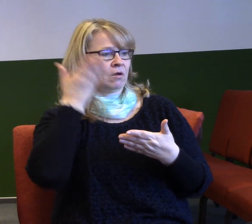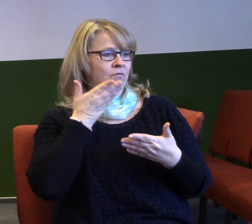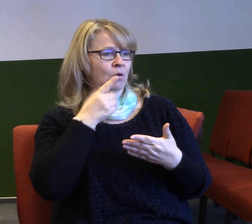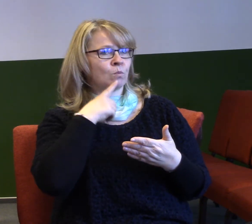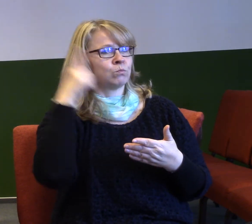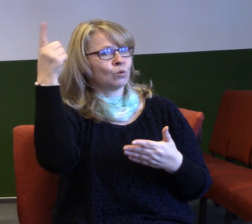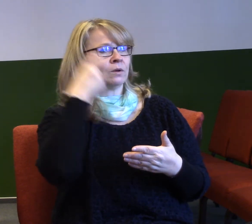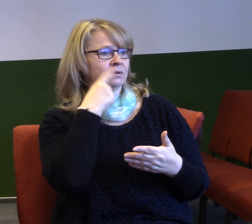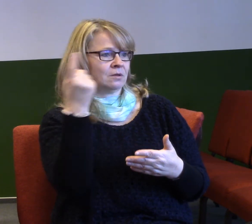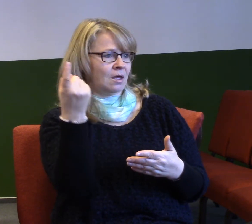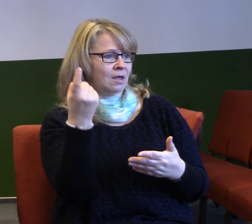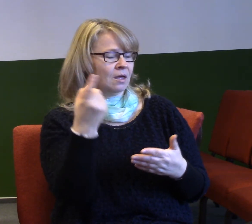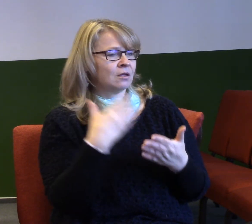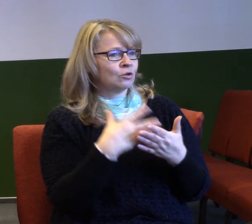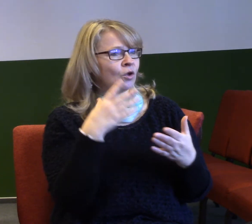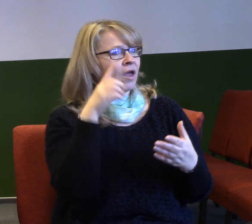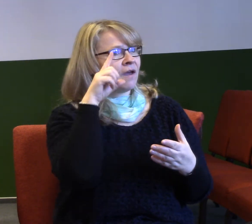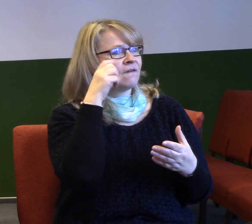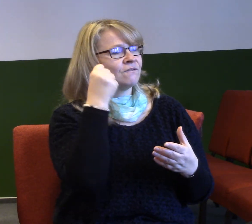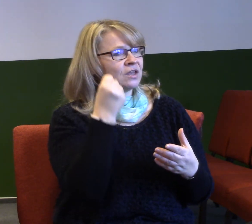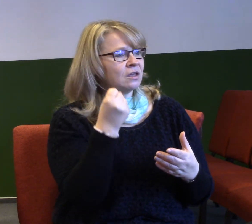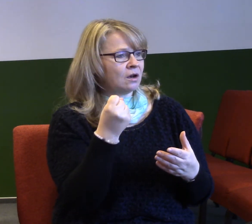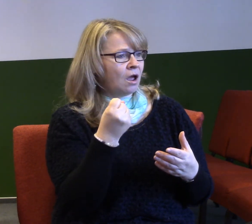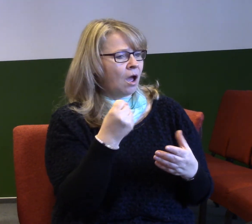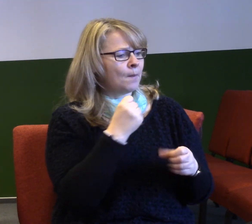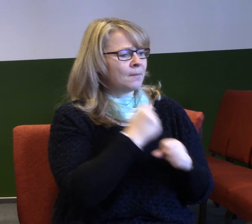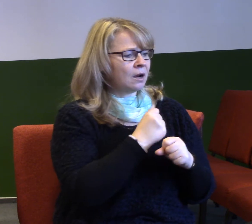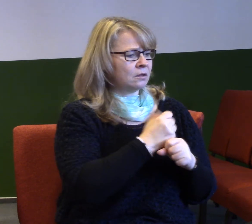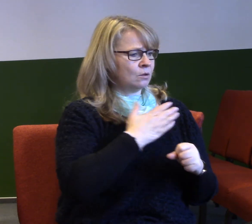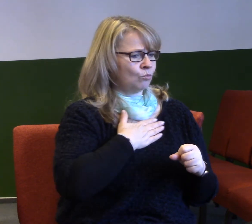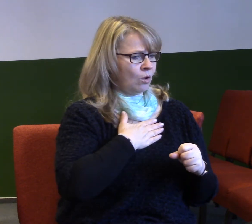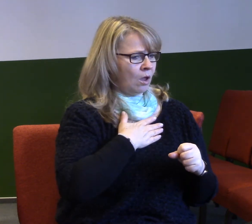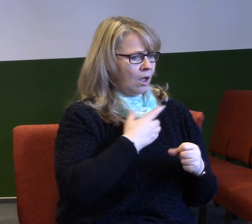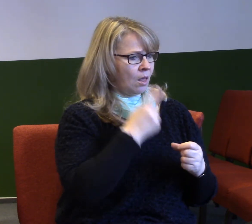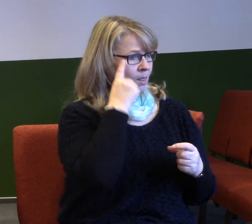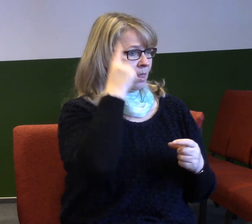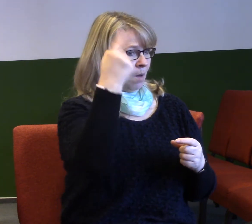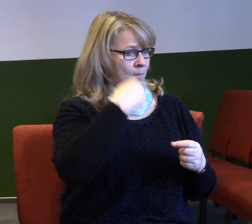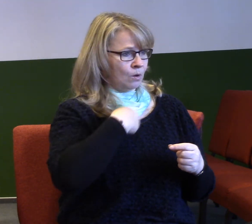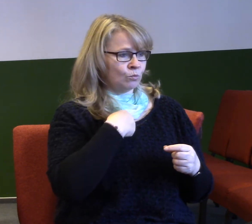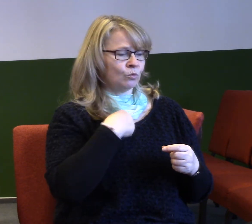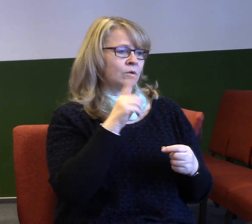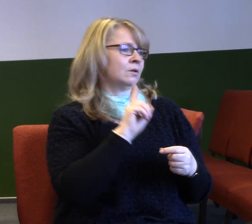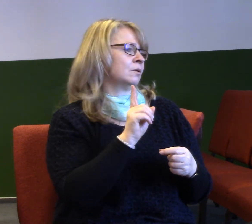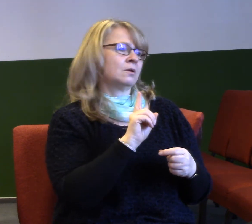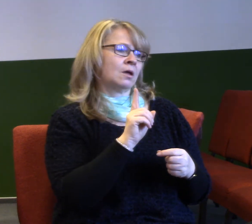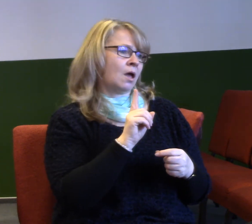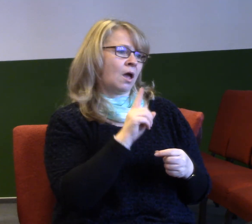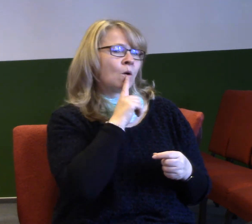Je to ta víra v to, že práce, na které pracujeme, není nápad člověka, ale je to to, co nám Bůh svěřil. No a já